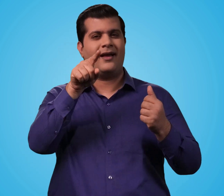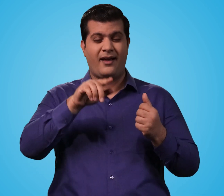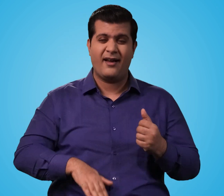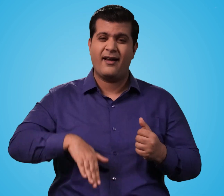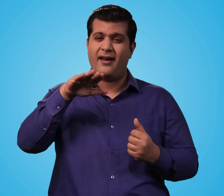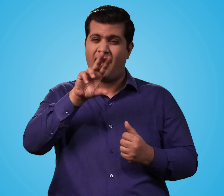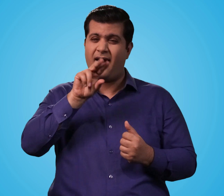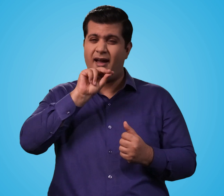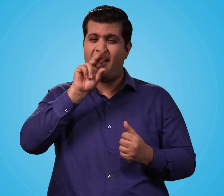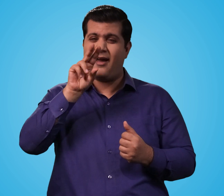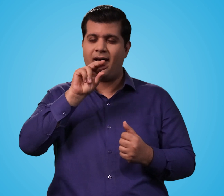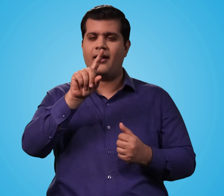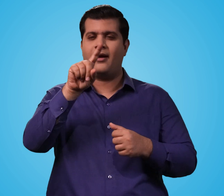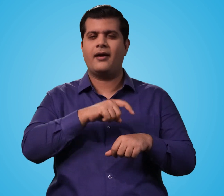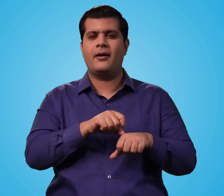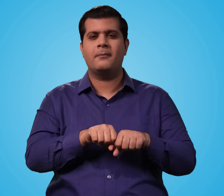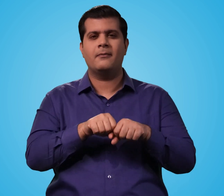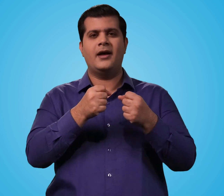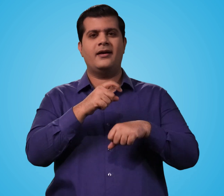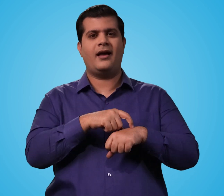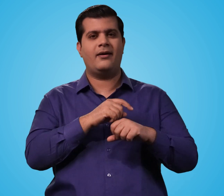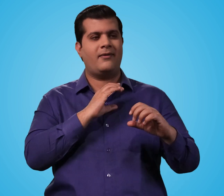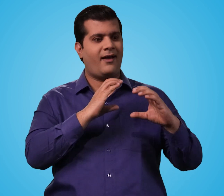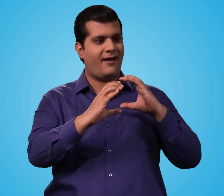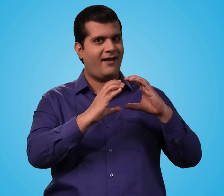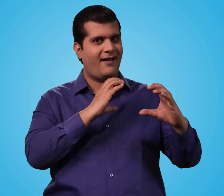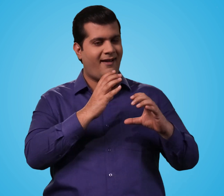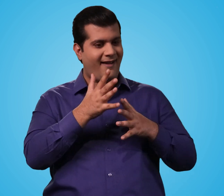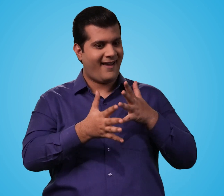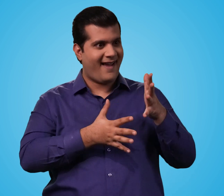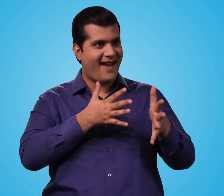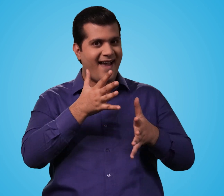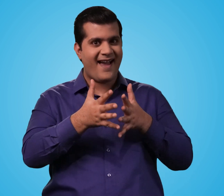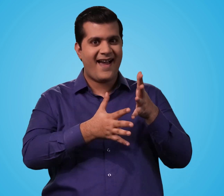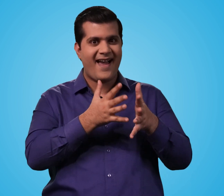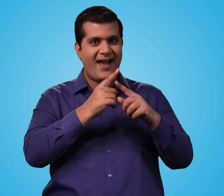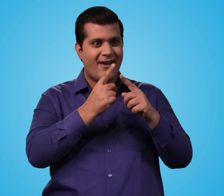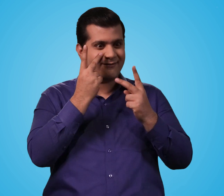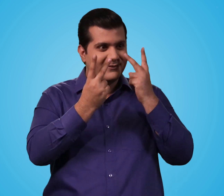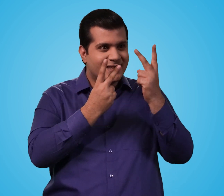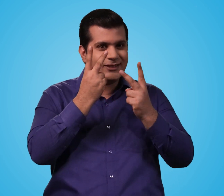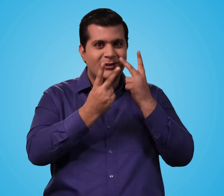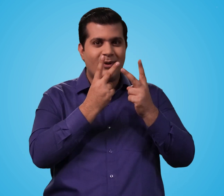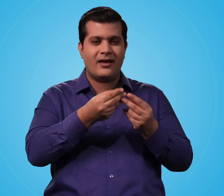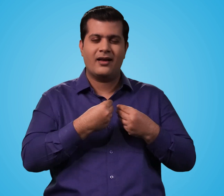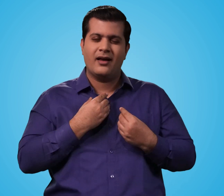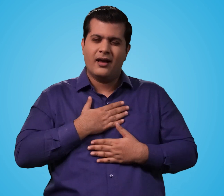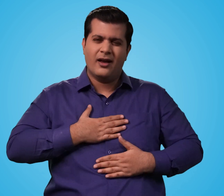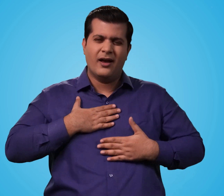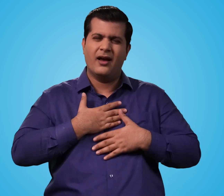हैं अपने जीवन बर बोल के बात की होगी एक बार break ले और सांकेतिक भाषा जो एक visual भाषा है में बात करें आपको